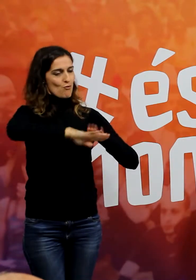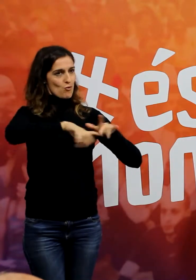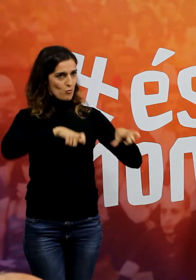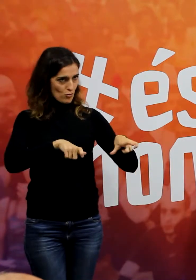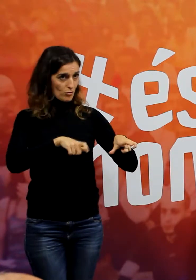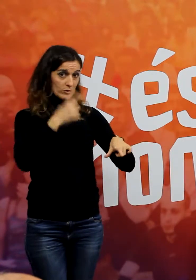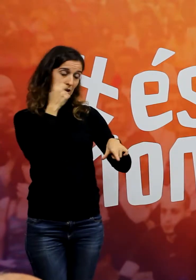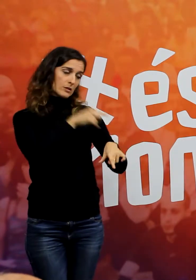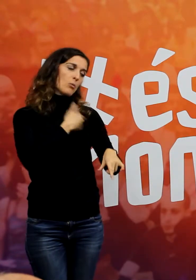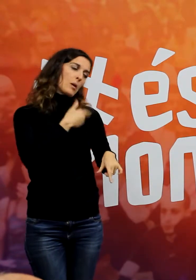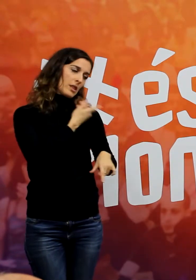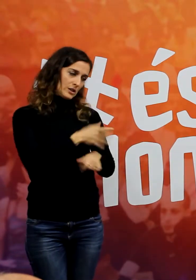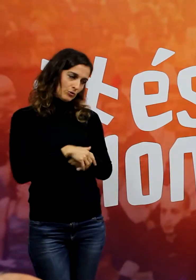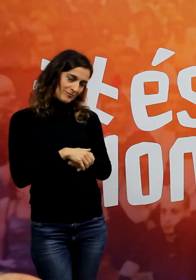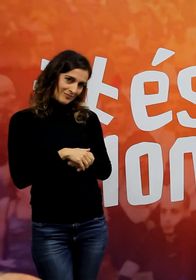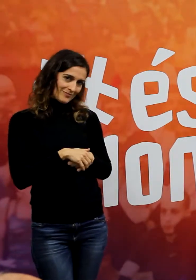prou desgràcies.